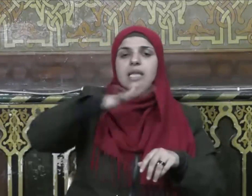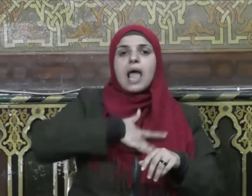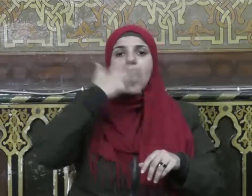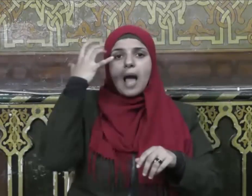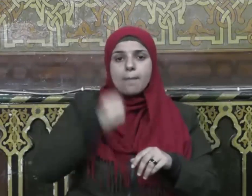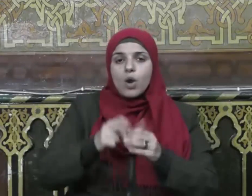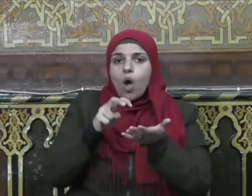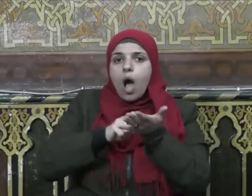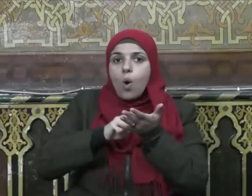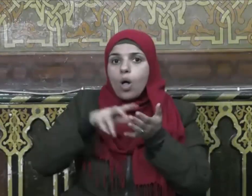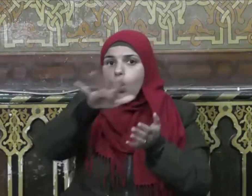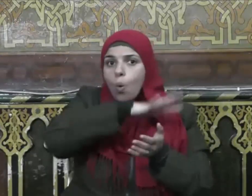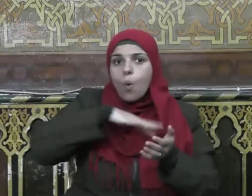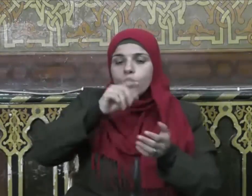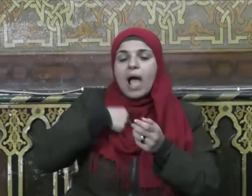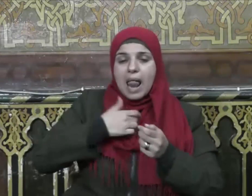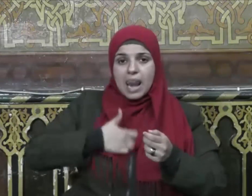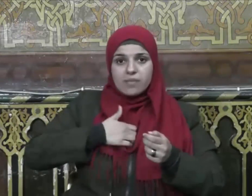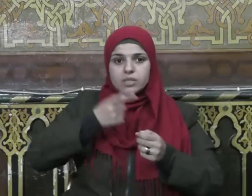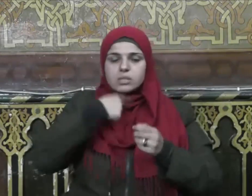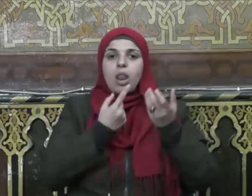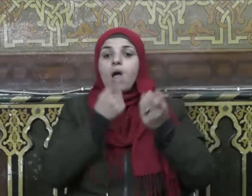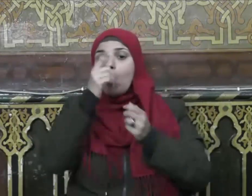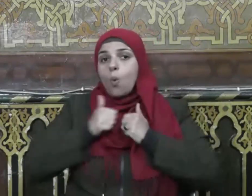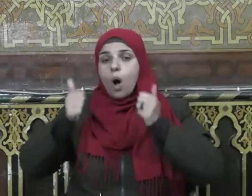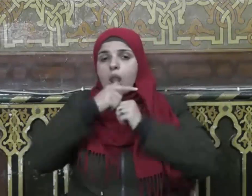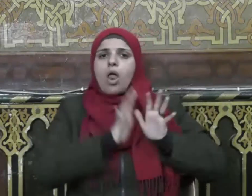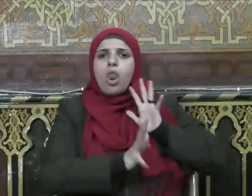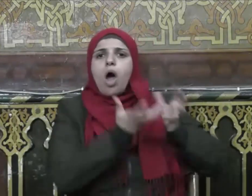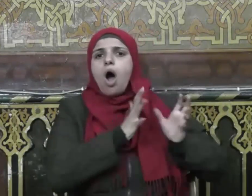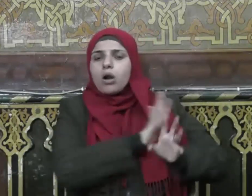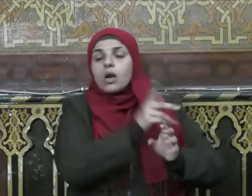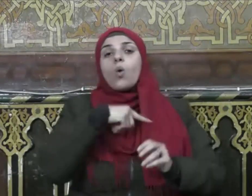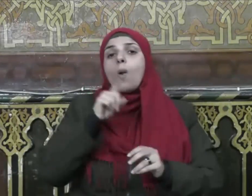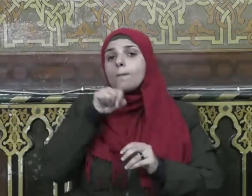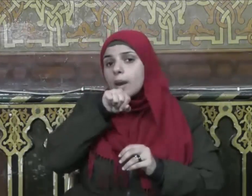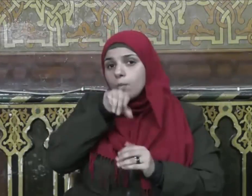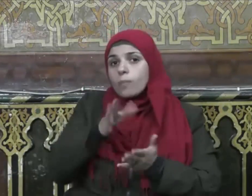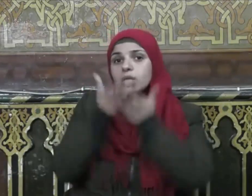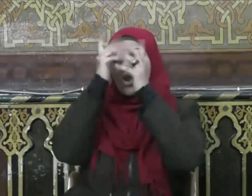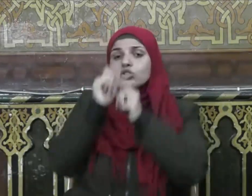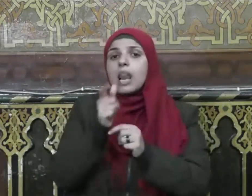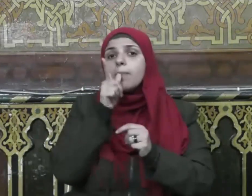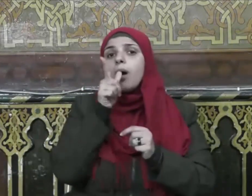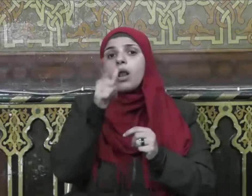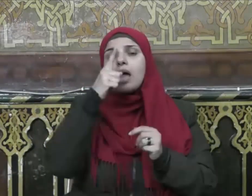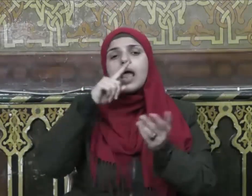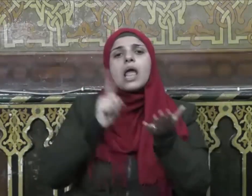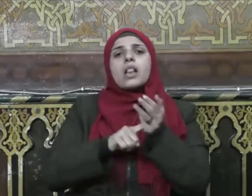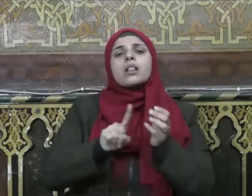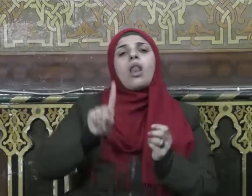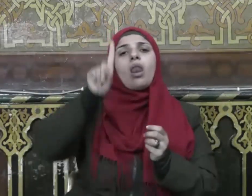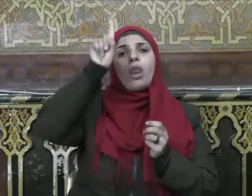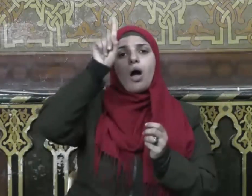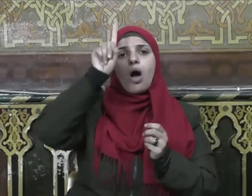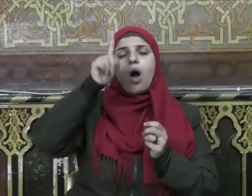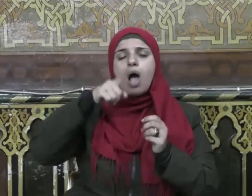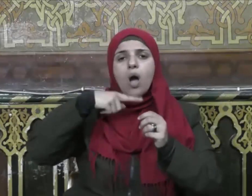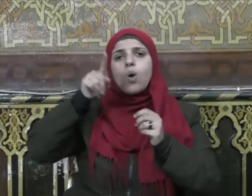أنفسكم وأهليكم نارا وقال صلى الله عليه وسلم إن الله سائل كل